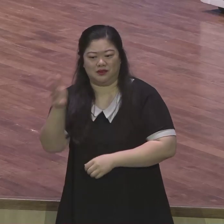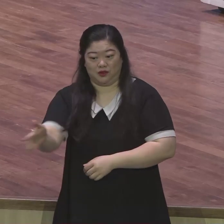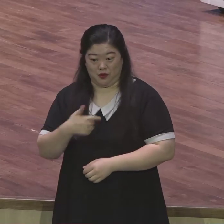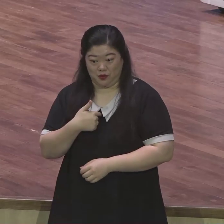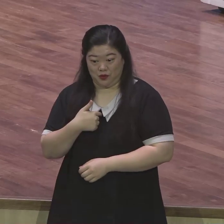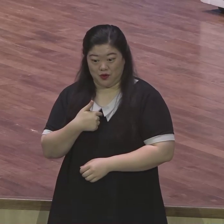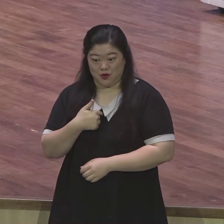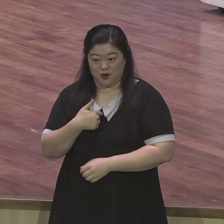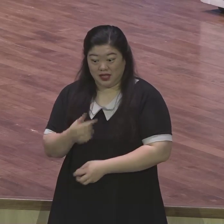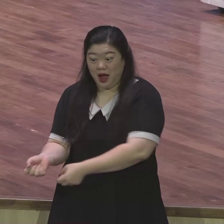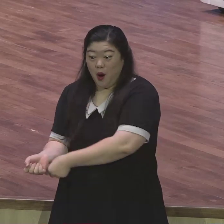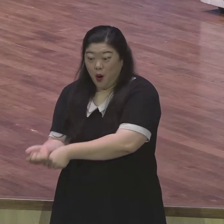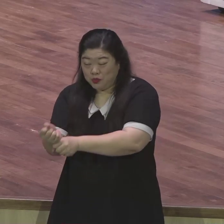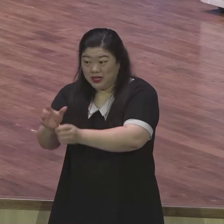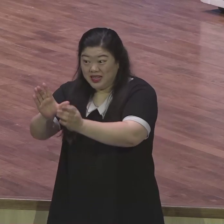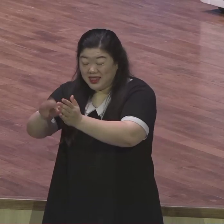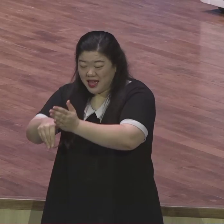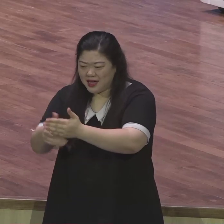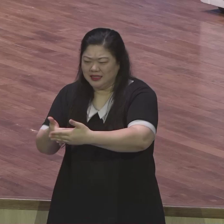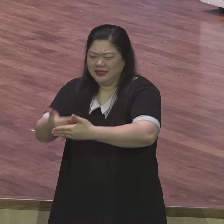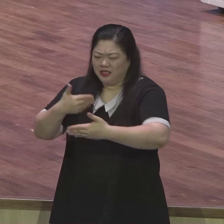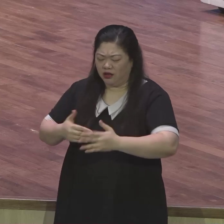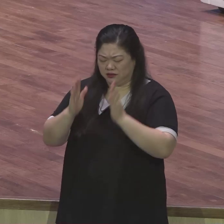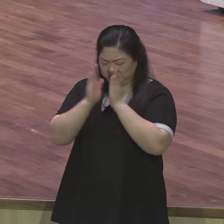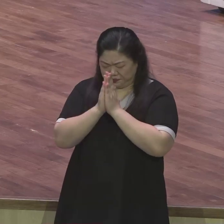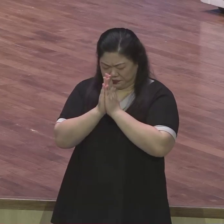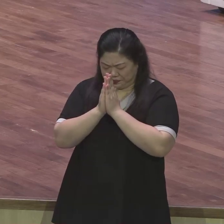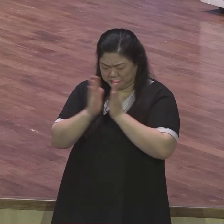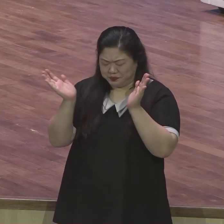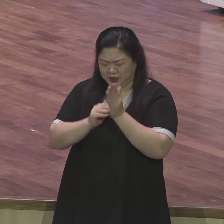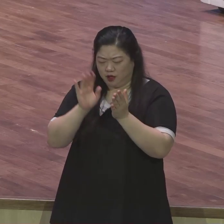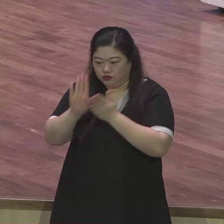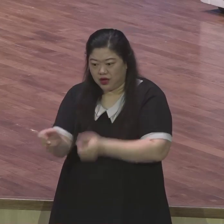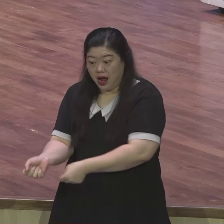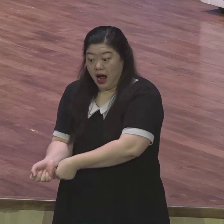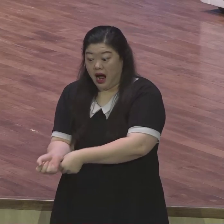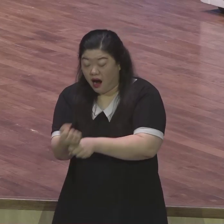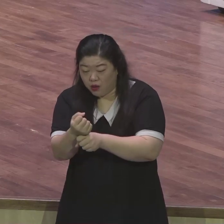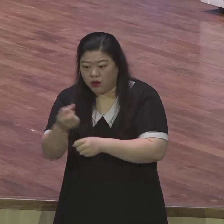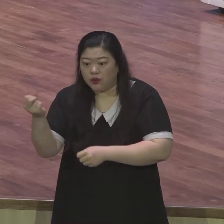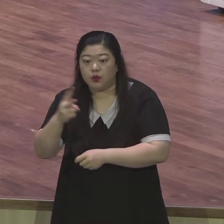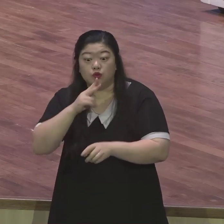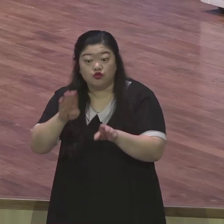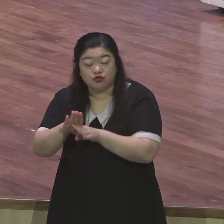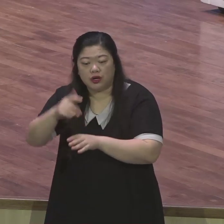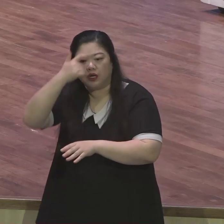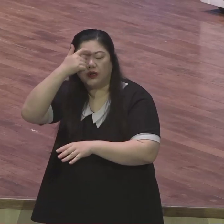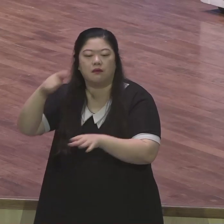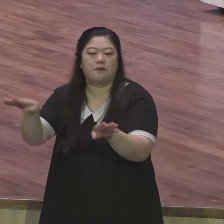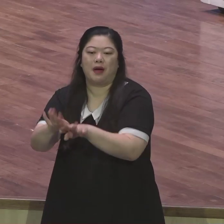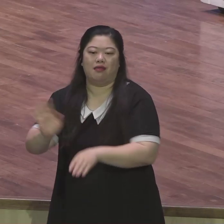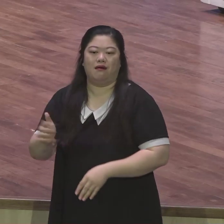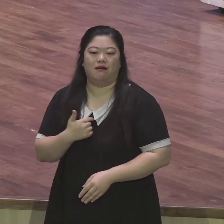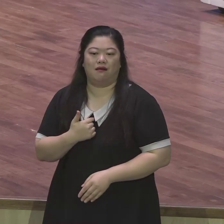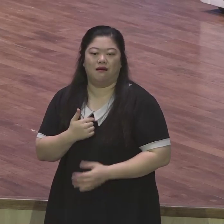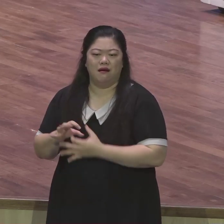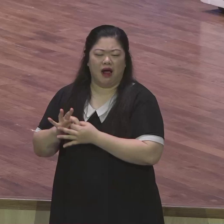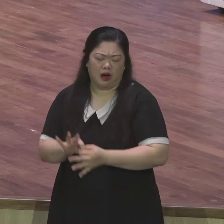연습량을 주말에 토요일날 늘려서라도 주일 예배를 지키고 늘 교회 가고 하니까 주위에서 저보고 다 믿음 좋다고 하더라고요 저도